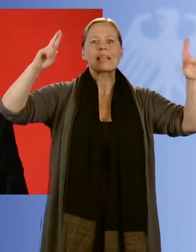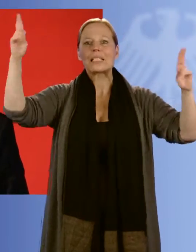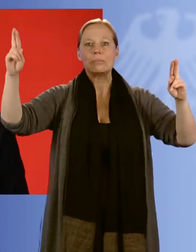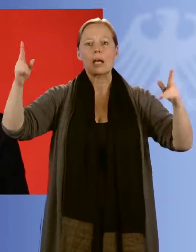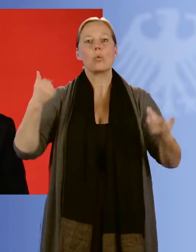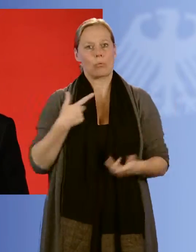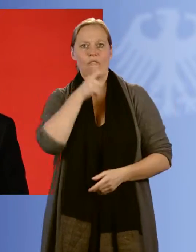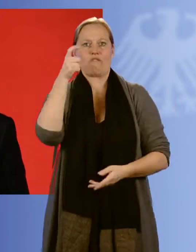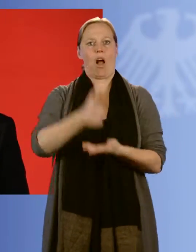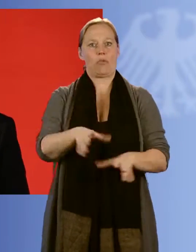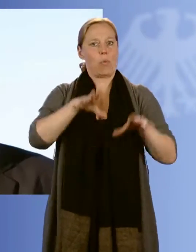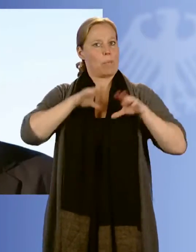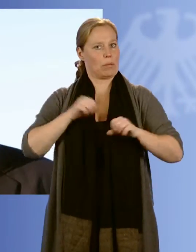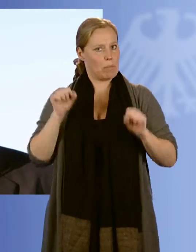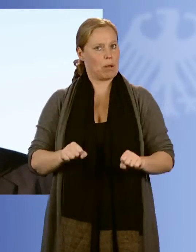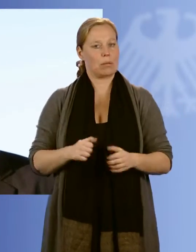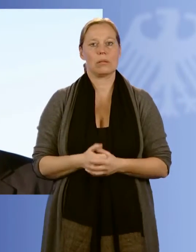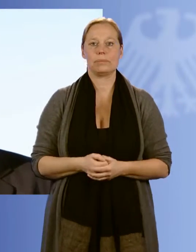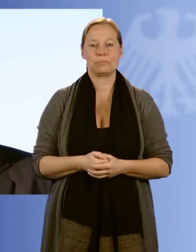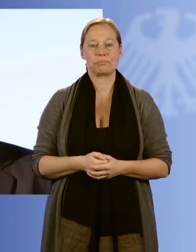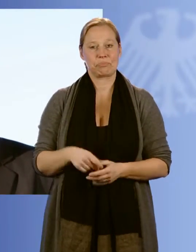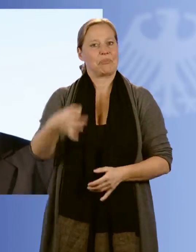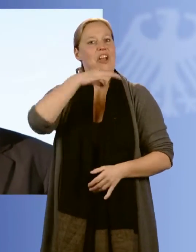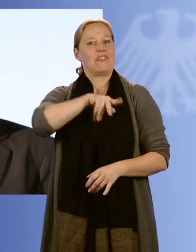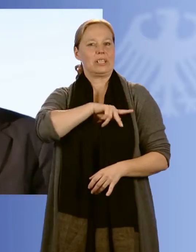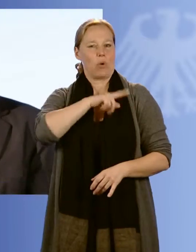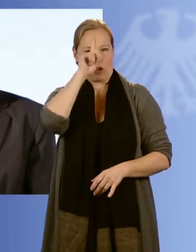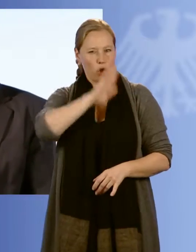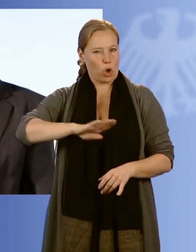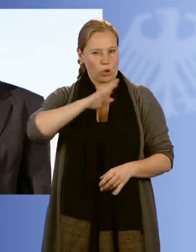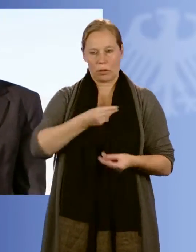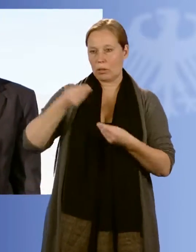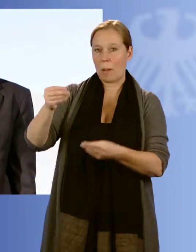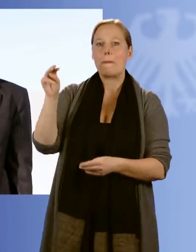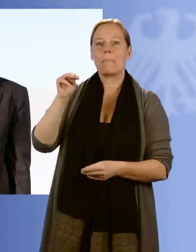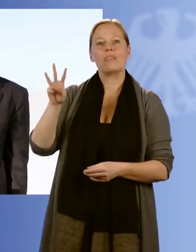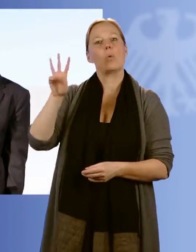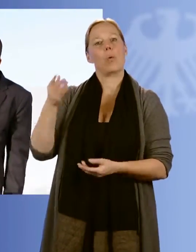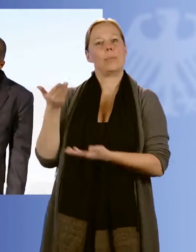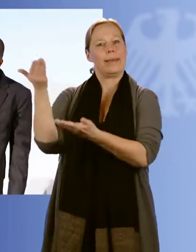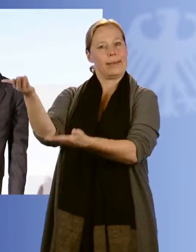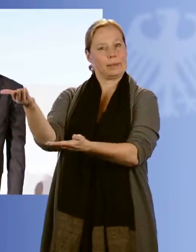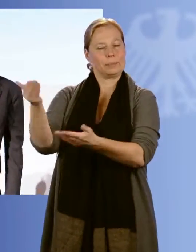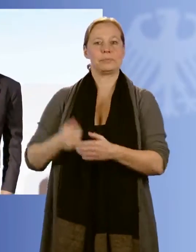übernehmen sie auch Verantwortung. Der Verdienstorden der Bundesrepublik Deutschland für Marvin Willoughby.